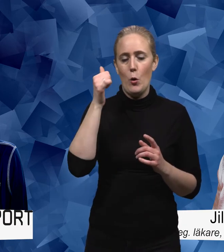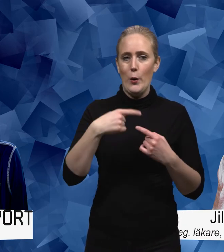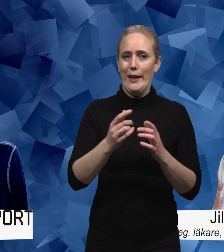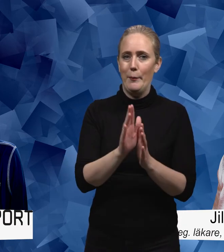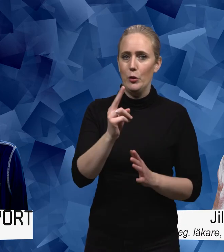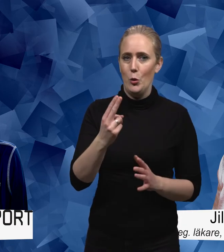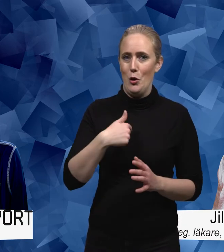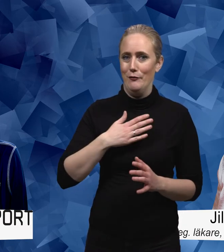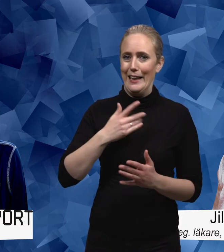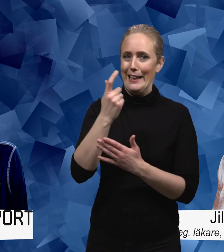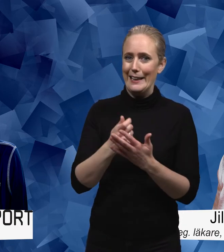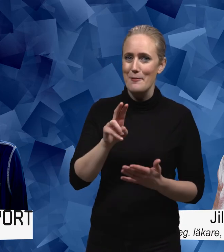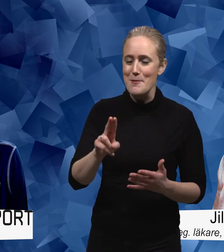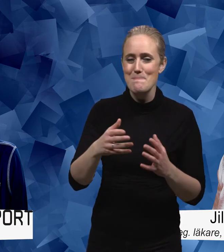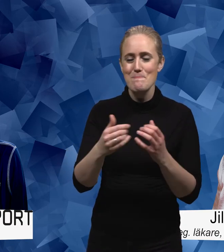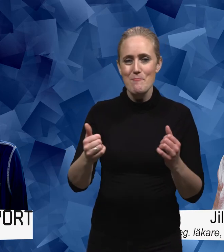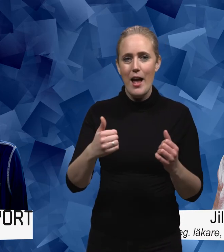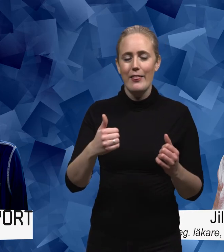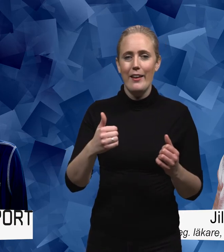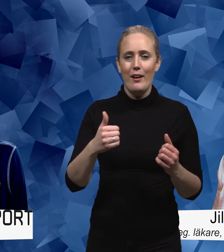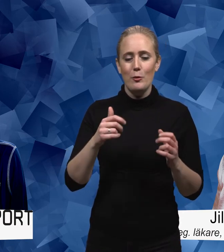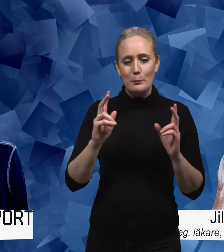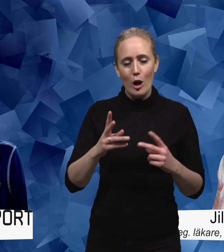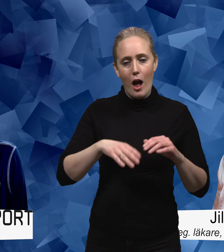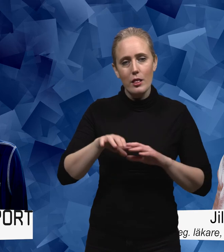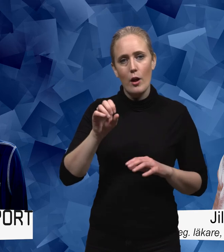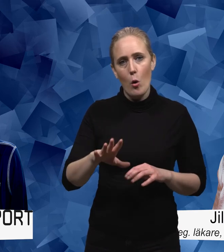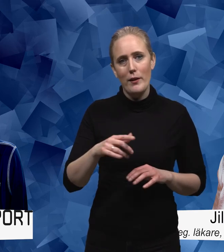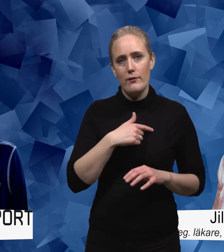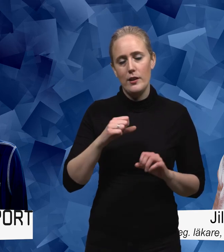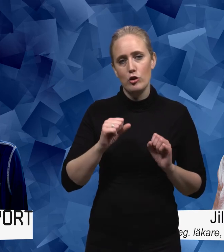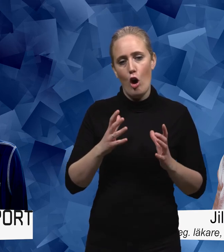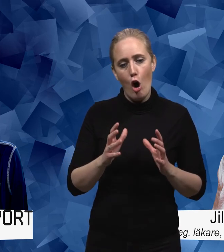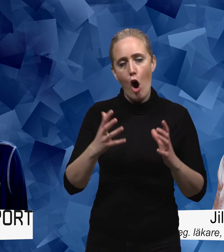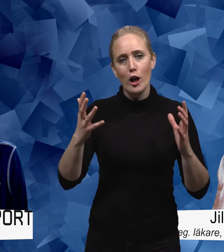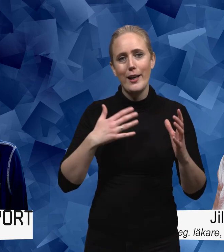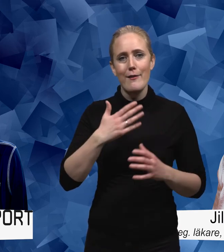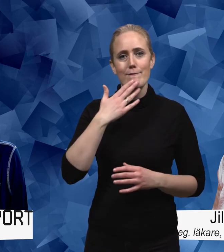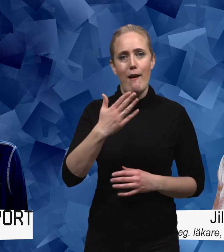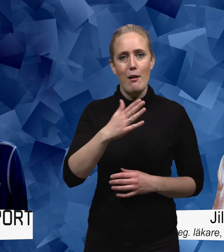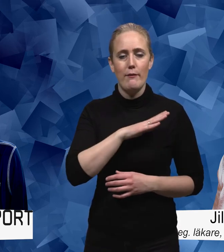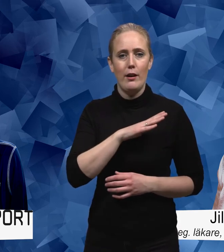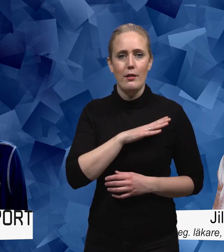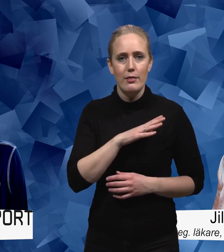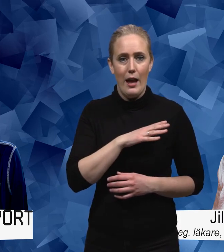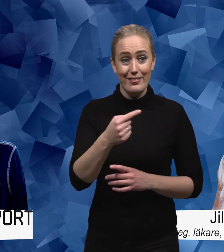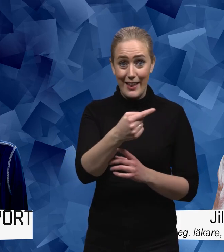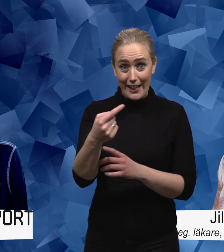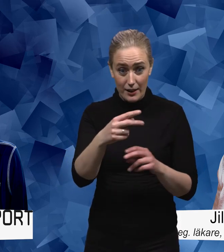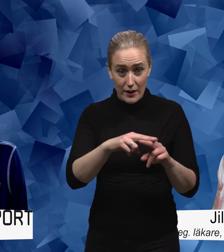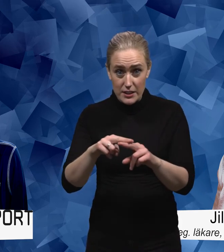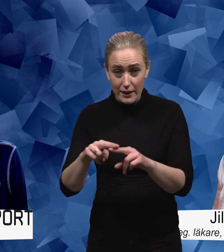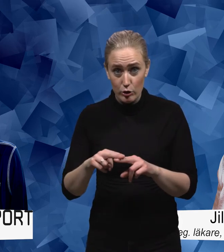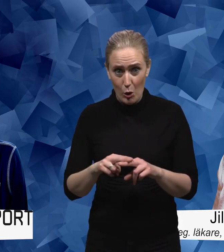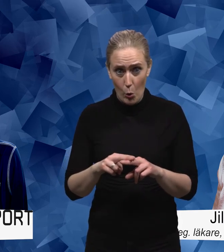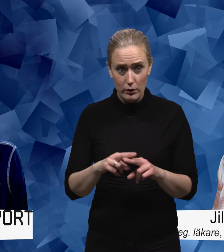rita nu i den andra änden av det så handlar det om att öka välbefinnande att ta hand om negativa känslor därför att